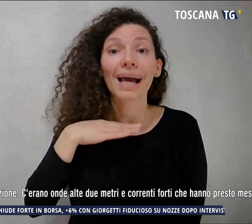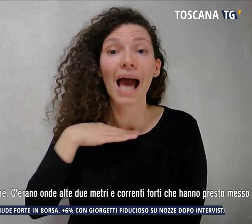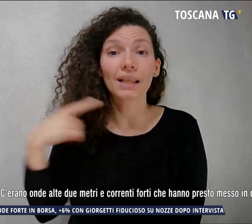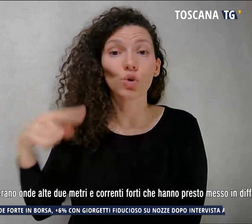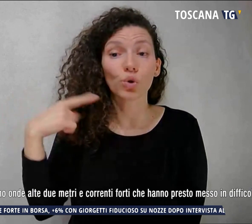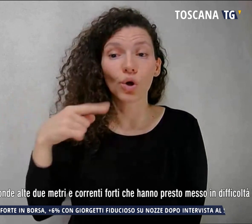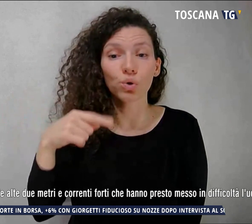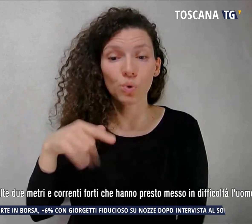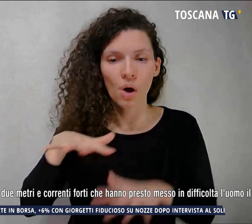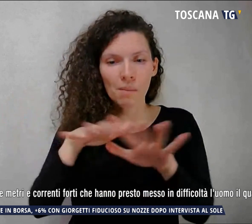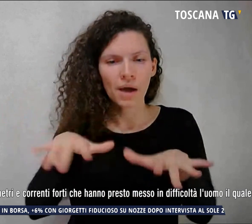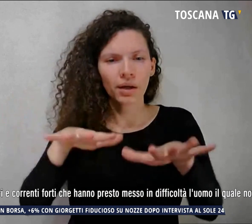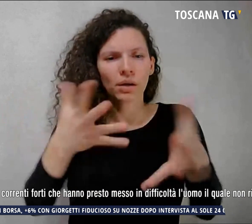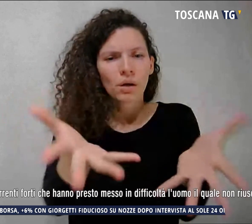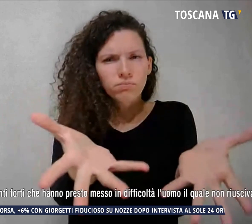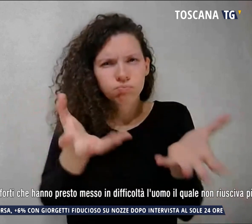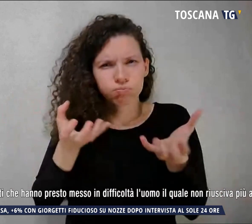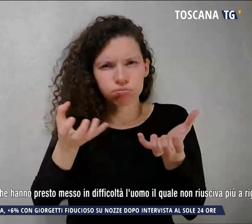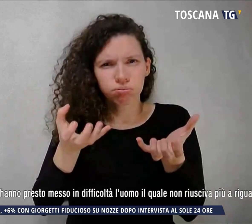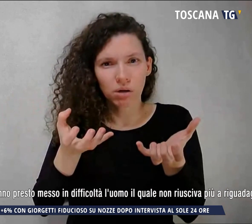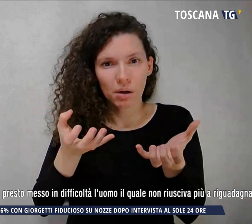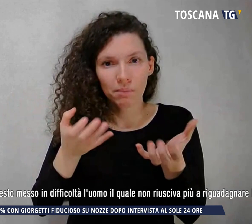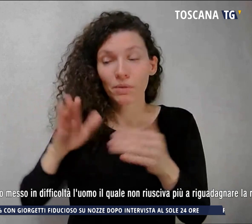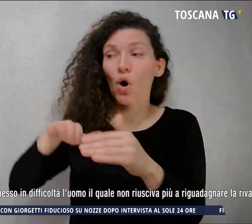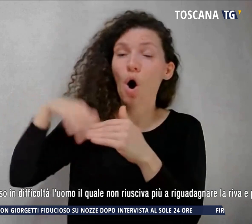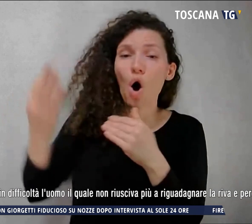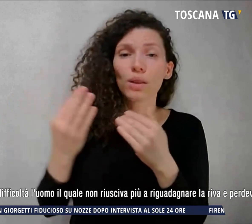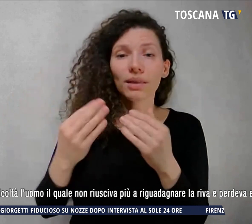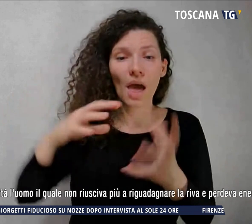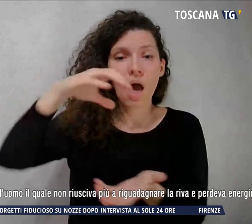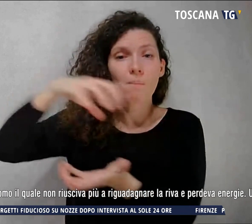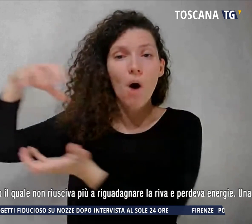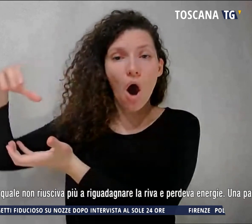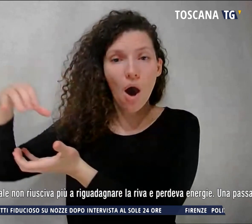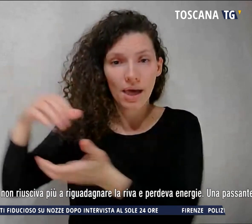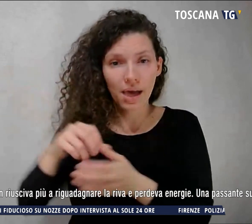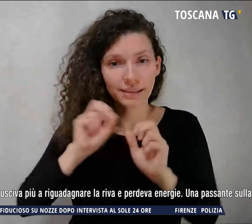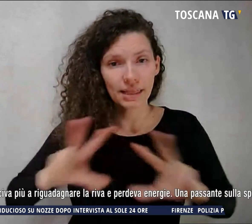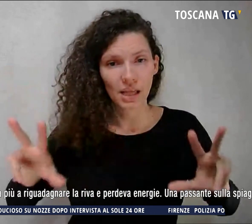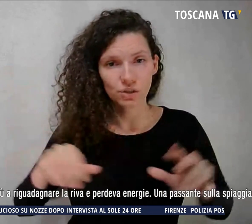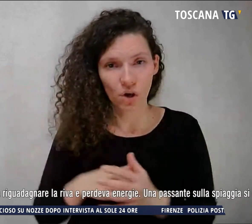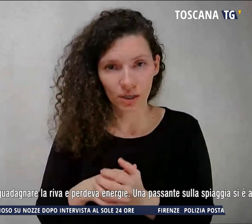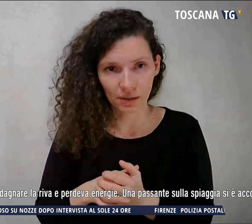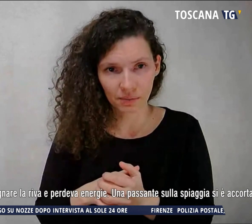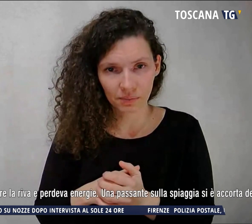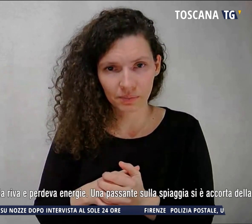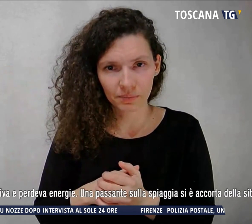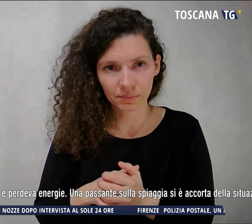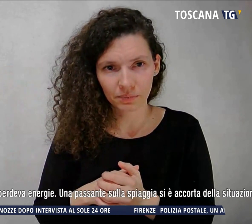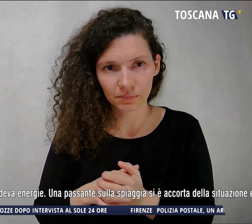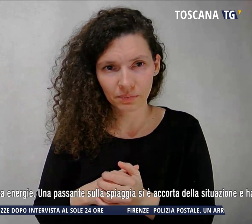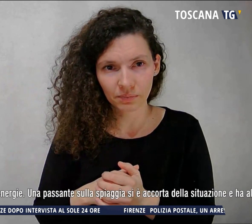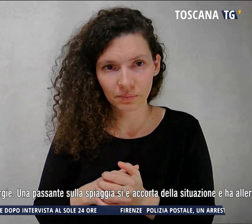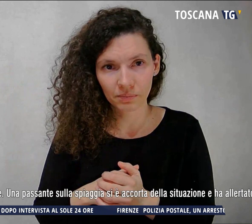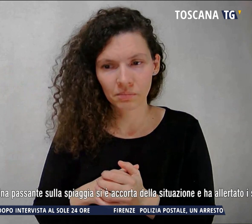largo oltre le boe di segnalazione. Le onde erano alte due metri, le correnti